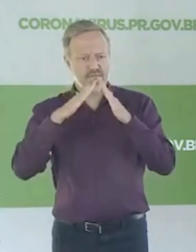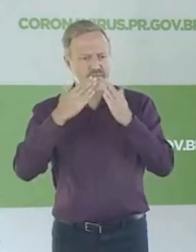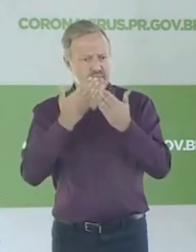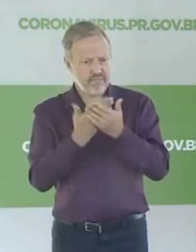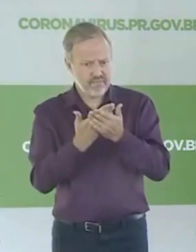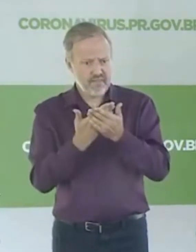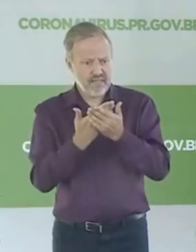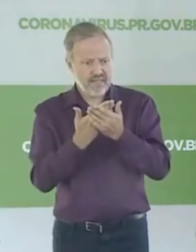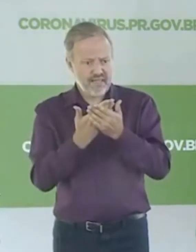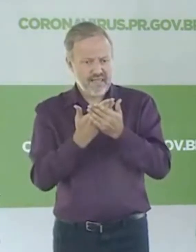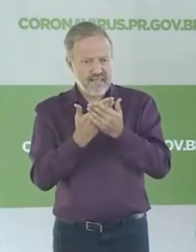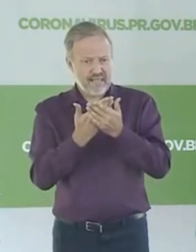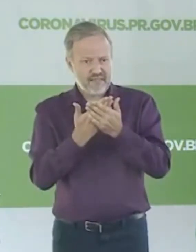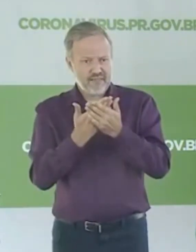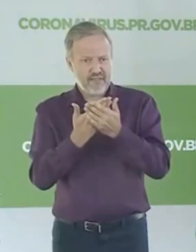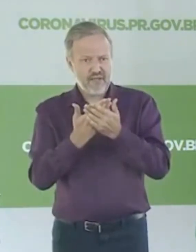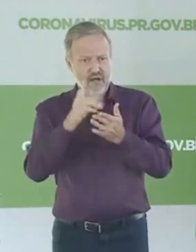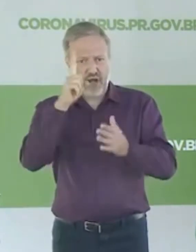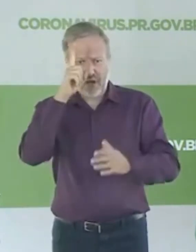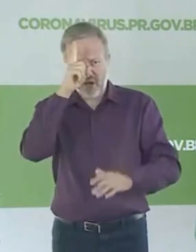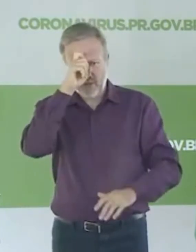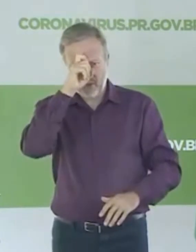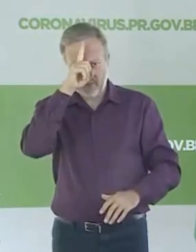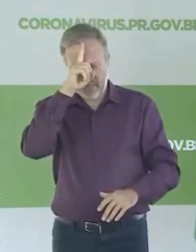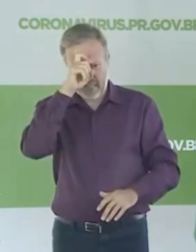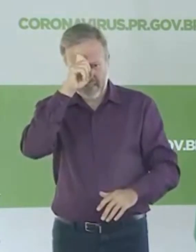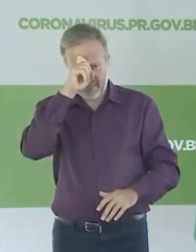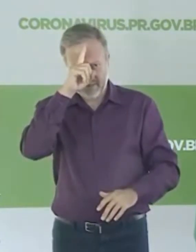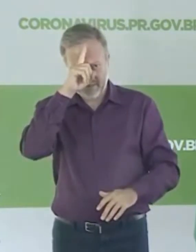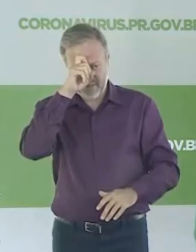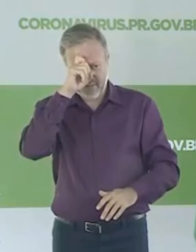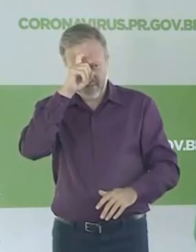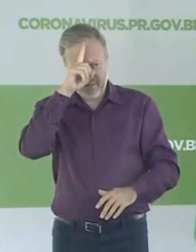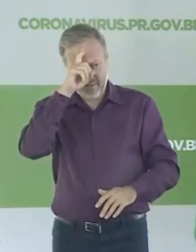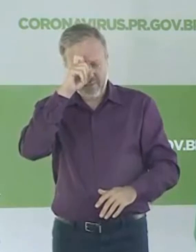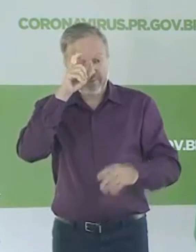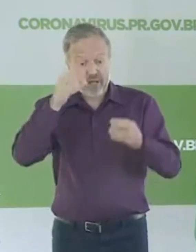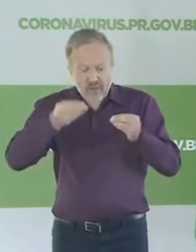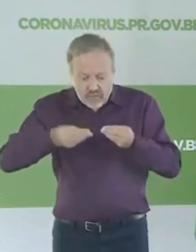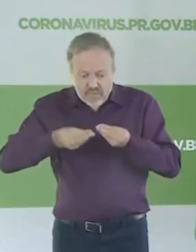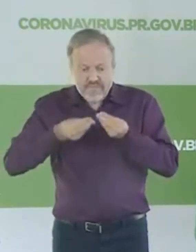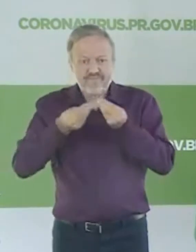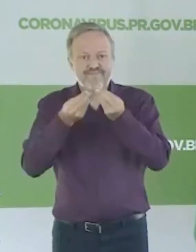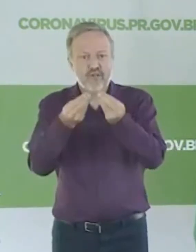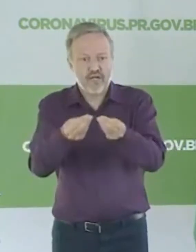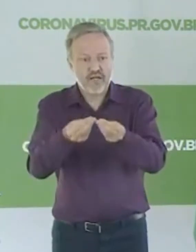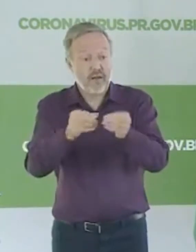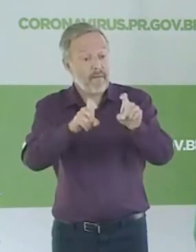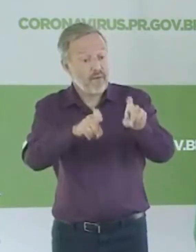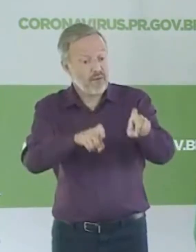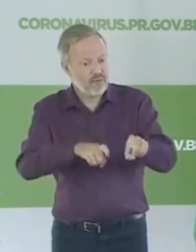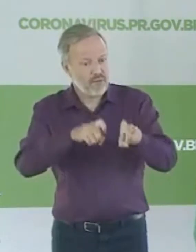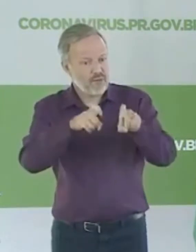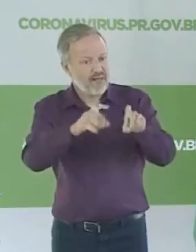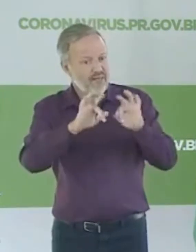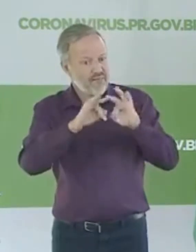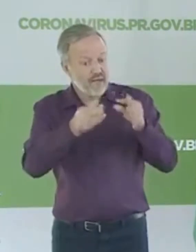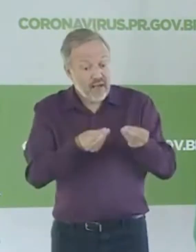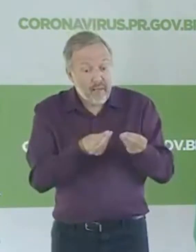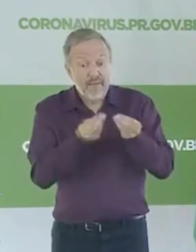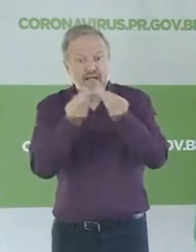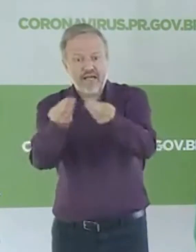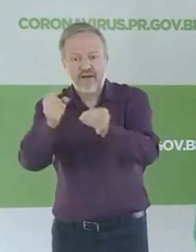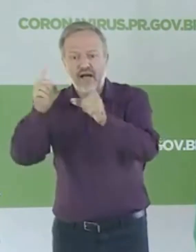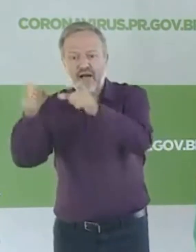entidades sociais, hospitais filantrópicos, será feita pela agricultura familiar do Estado.